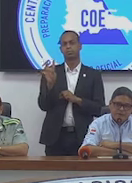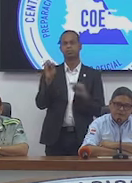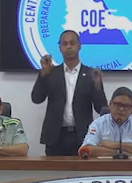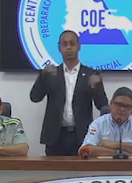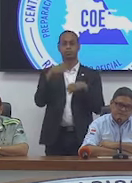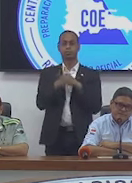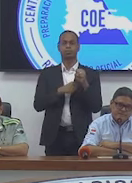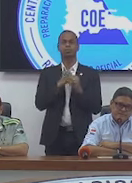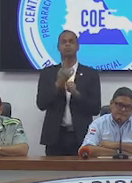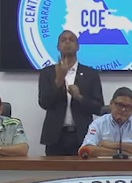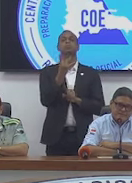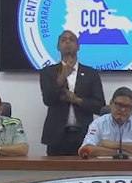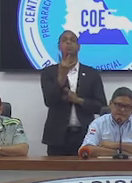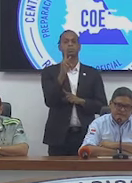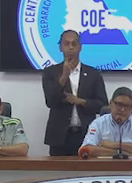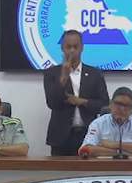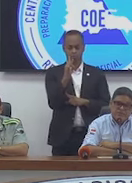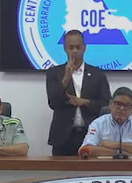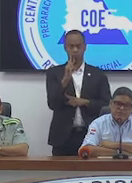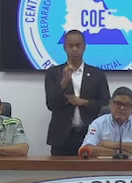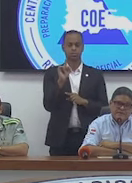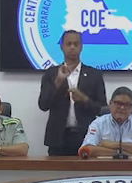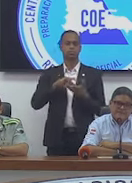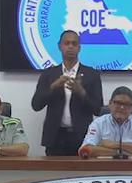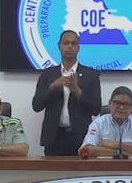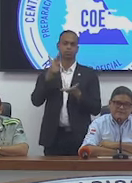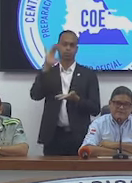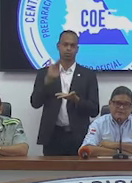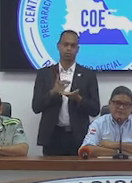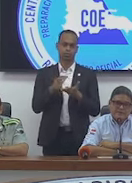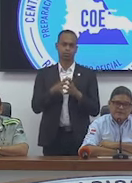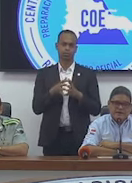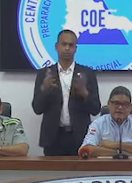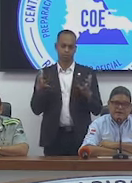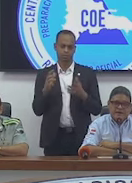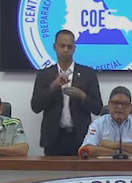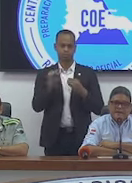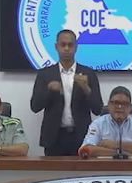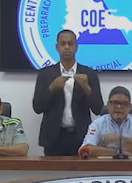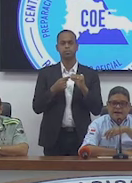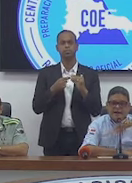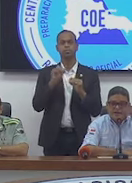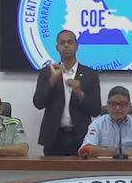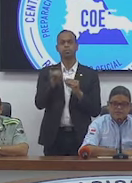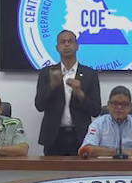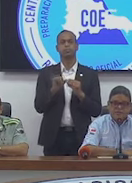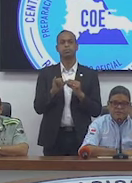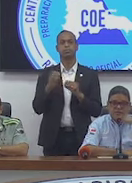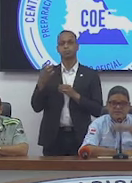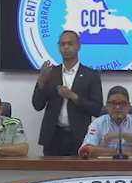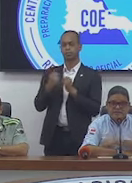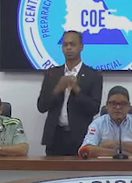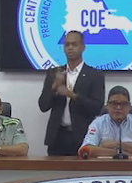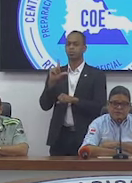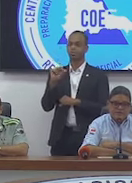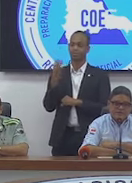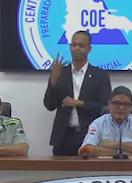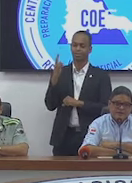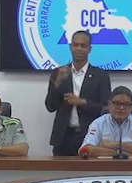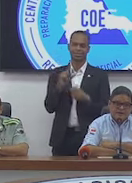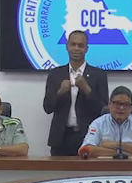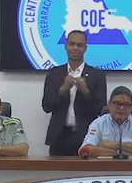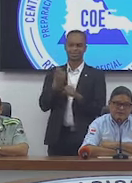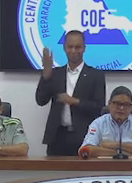este año vamos por 18 accidentes, es decir, que hay una reducción bastante significativa con relación al 19, porque ni siquiera fue el año